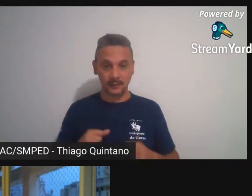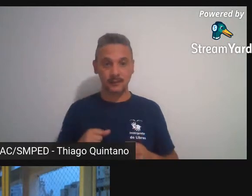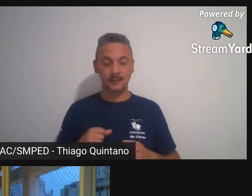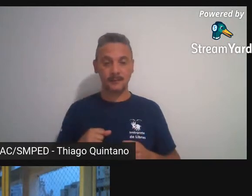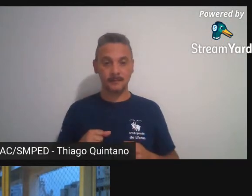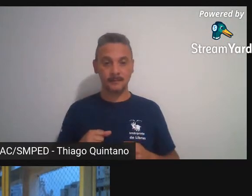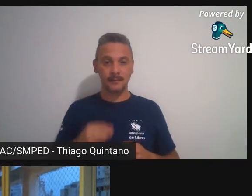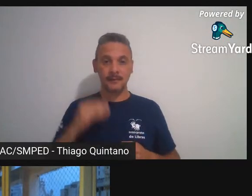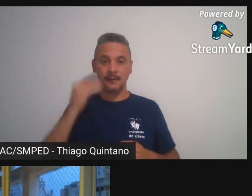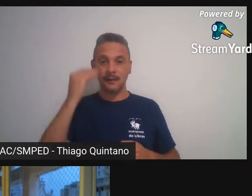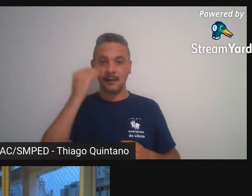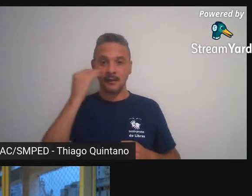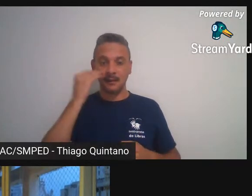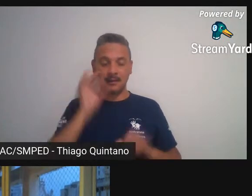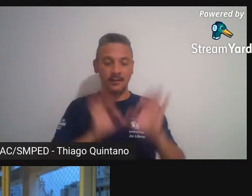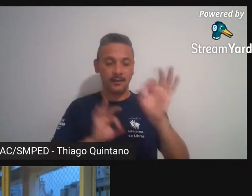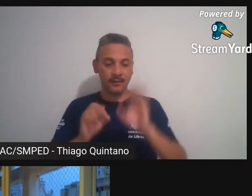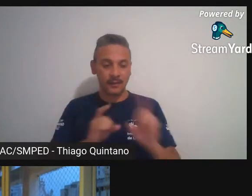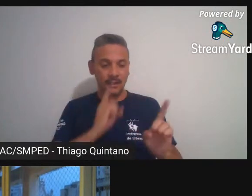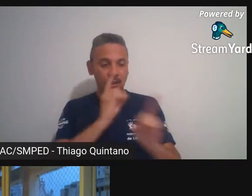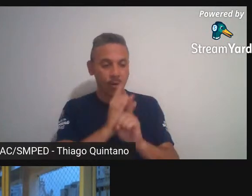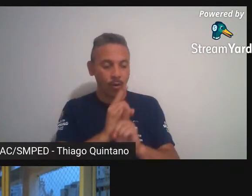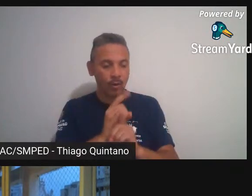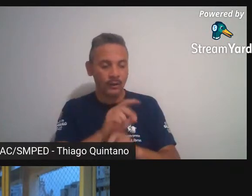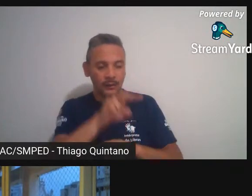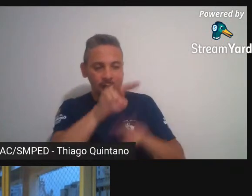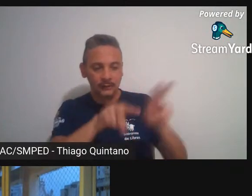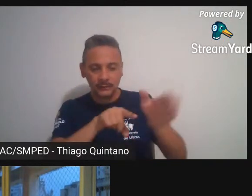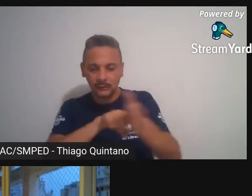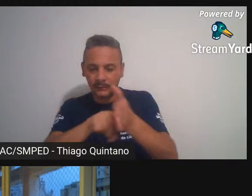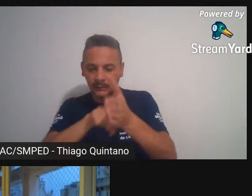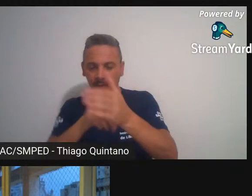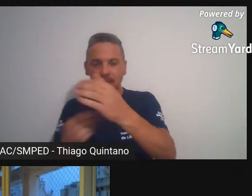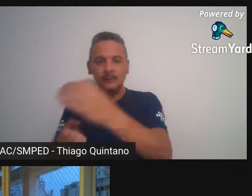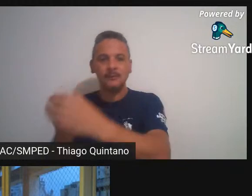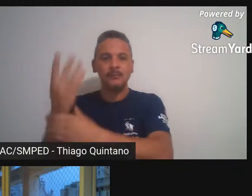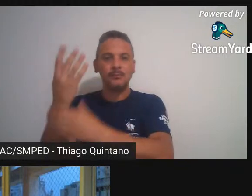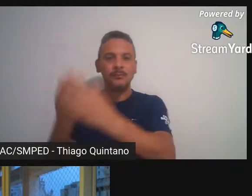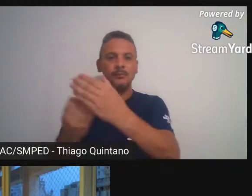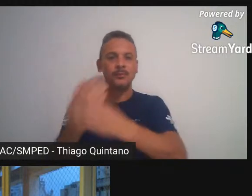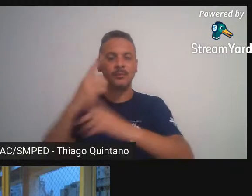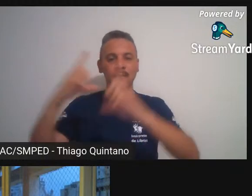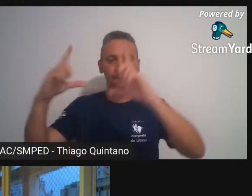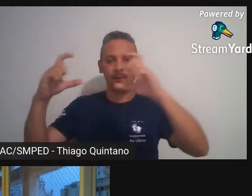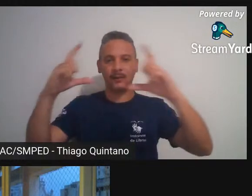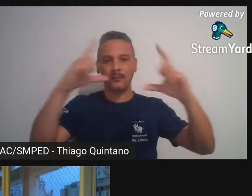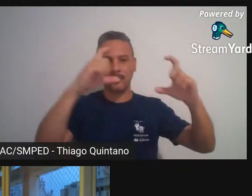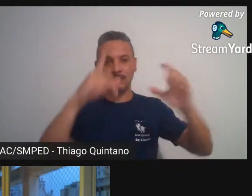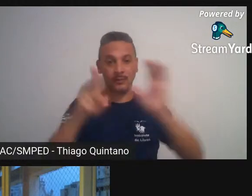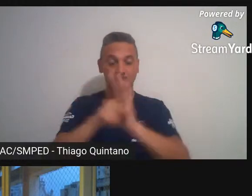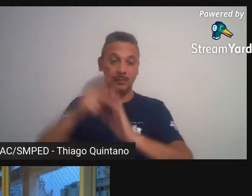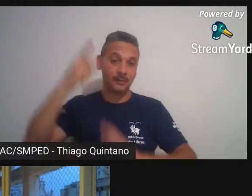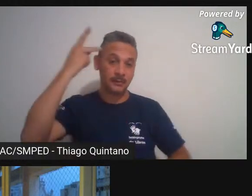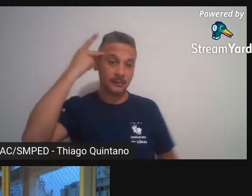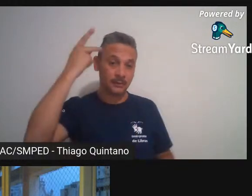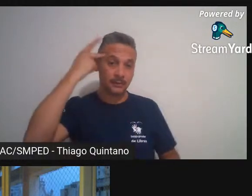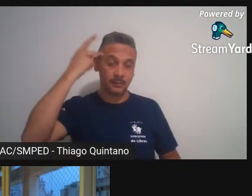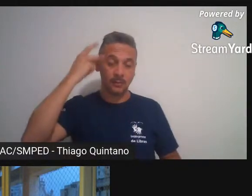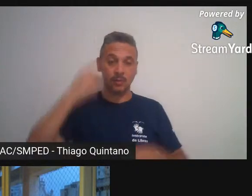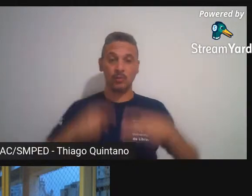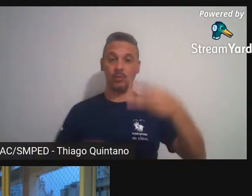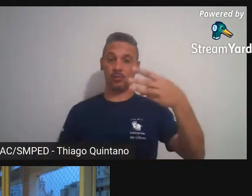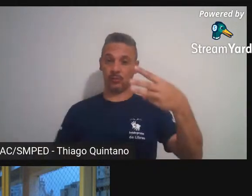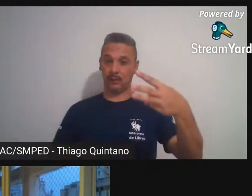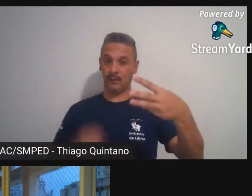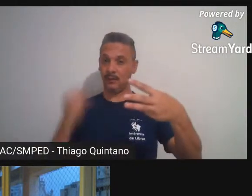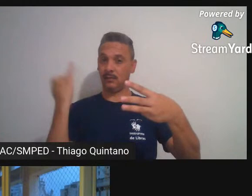tentativa de localizar e mapear a produção fotográfica paulistana três linhas